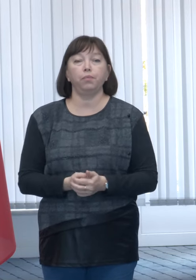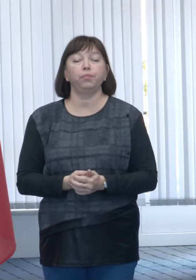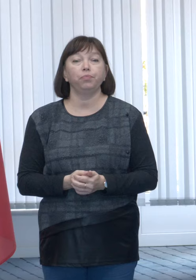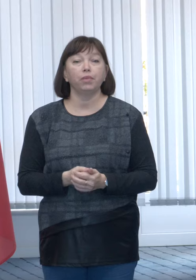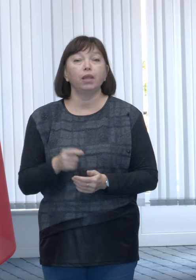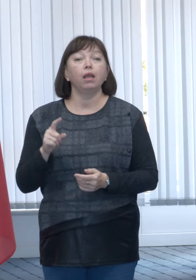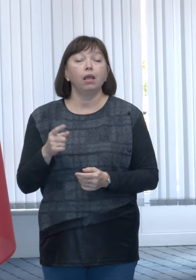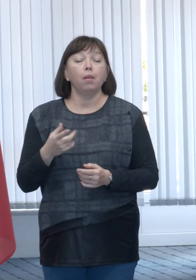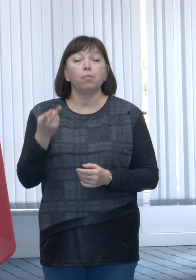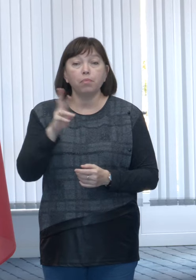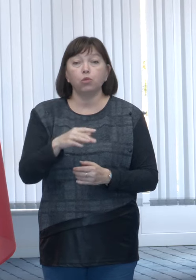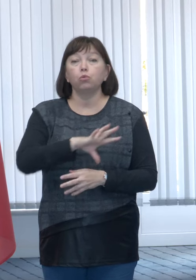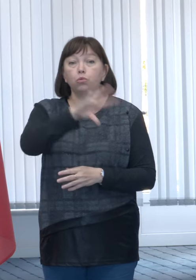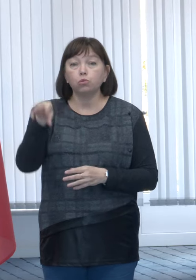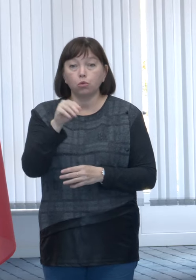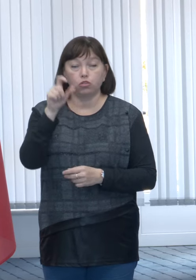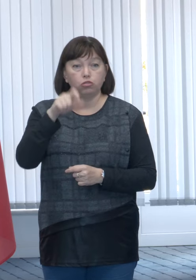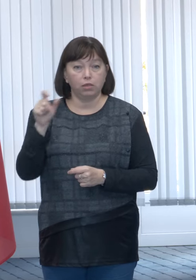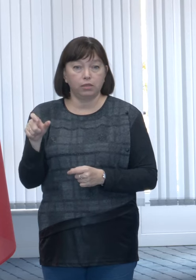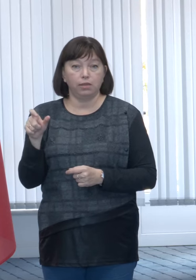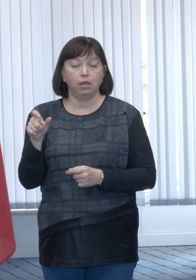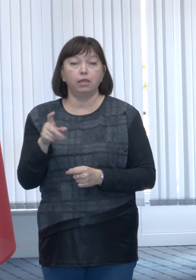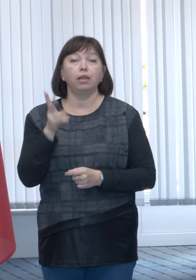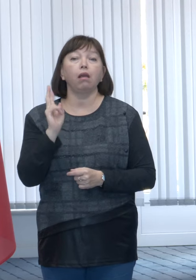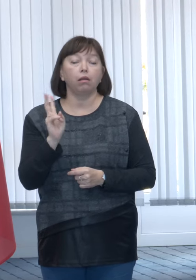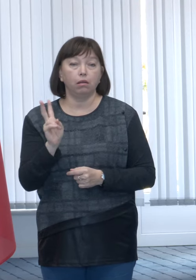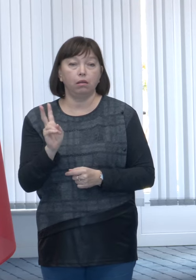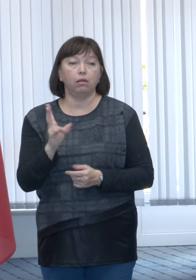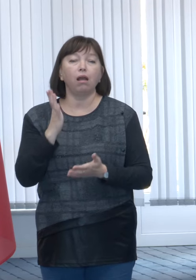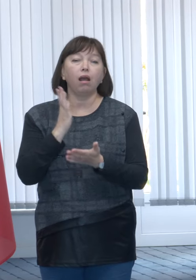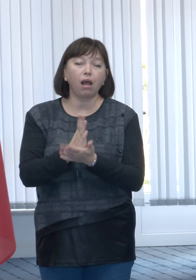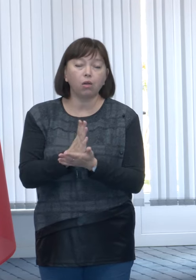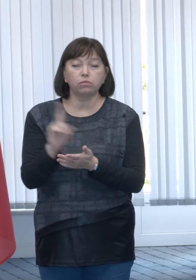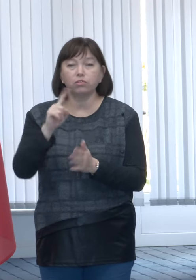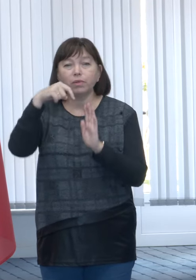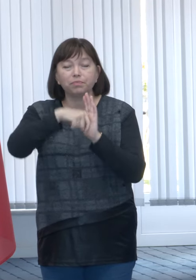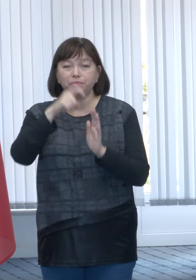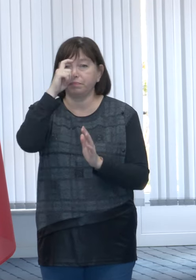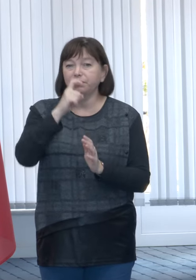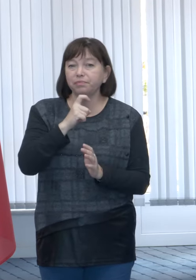Pentru toți cetățenii care au anumite neclarități,